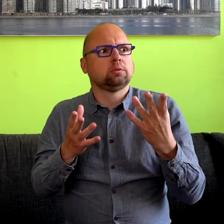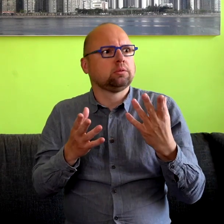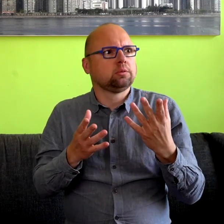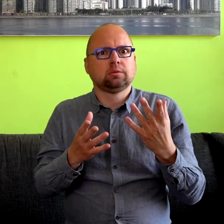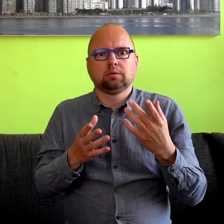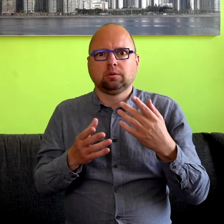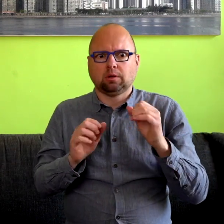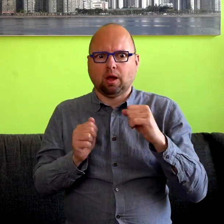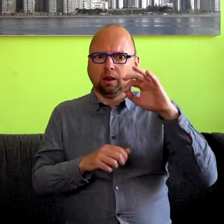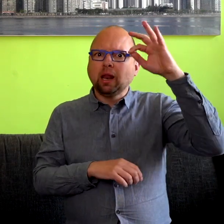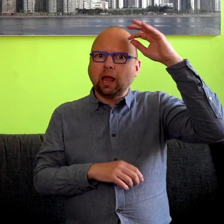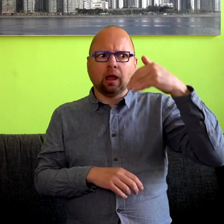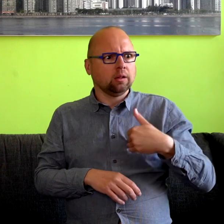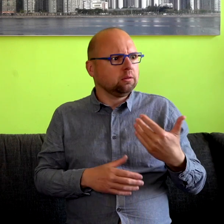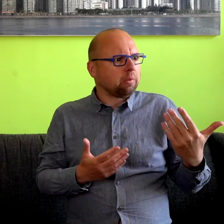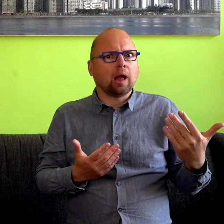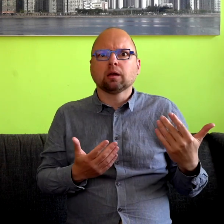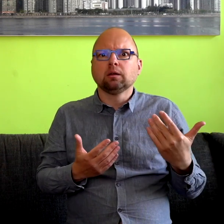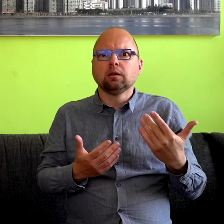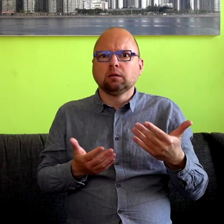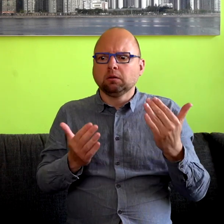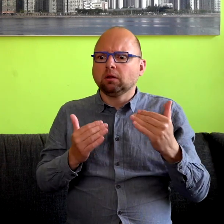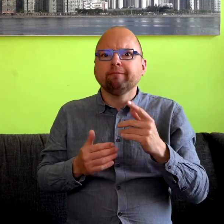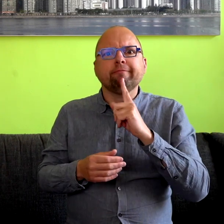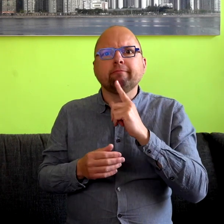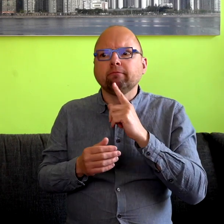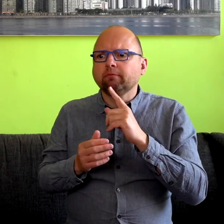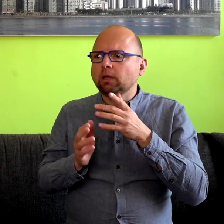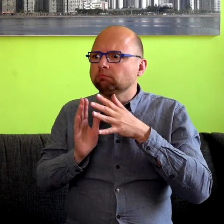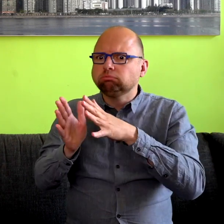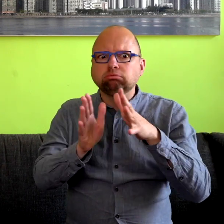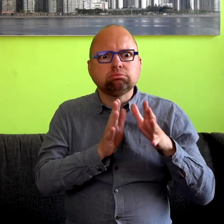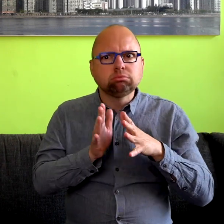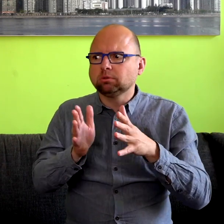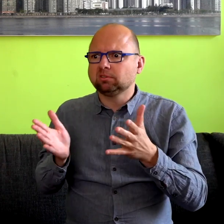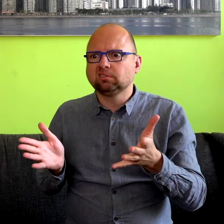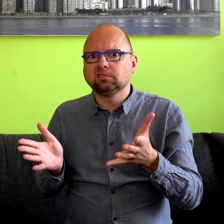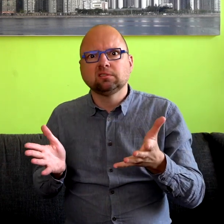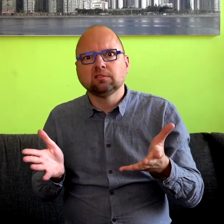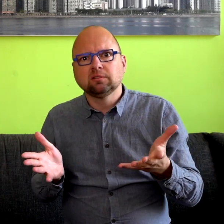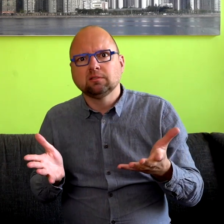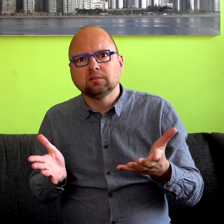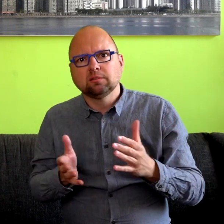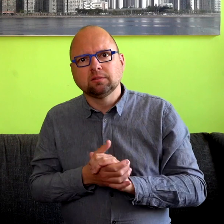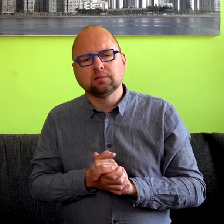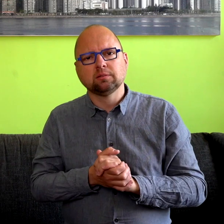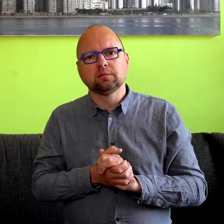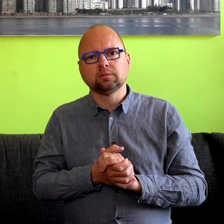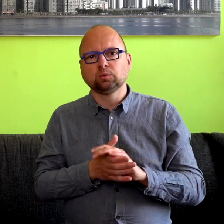reactie van slechthorenden als ik ze direct vraag op de man af, heb je niet overwogen om gebarentaal te leren,